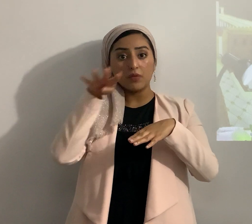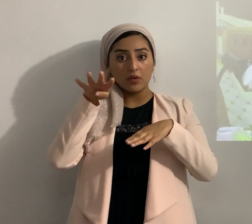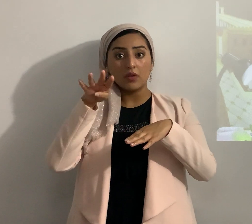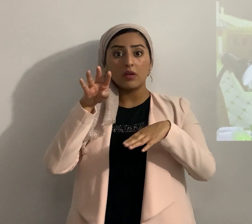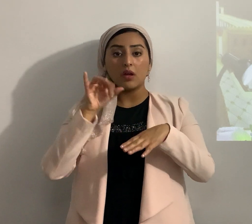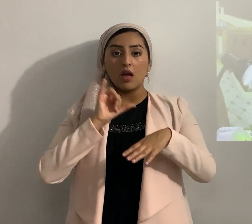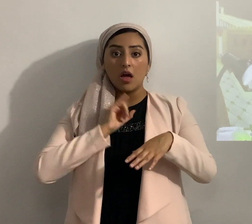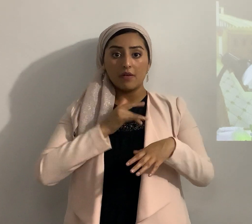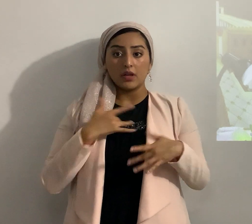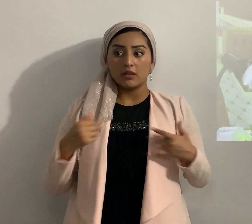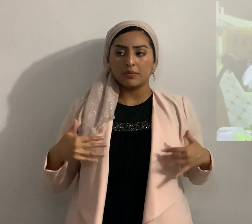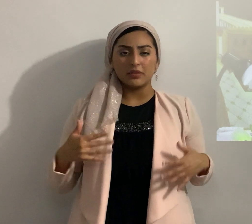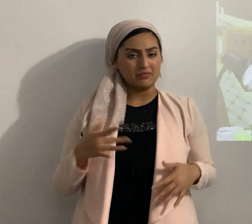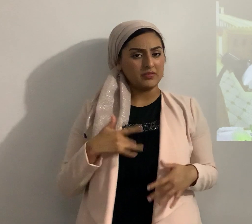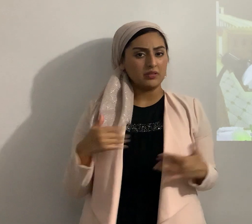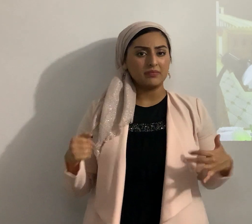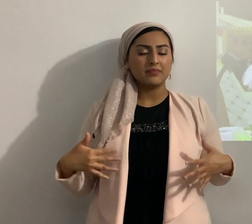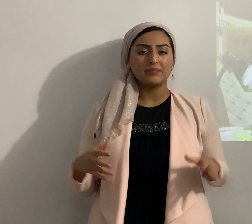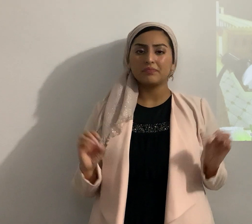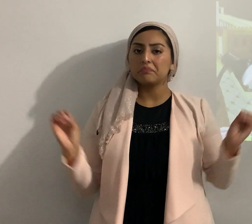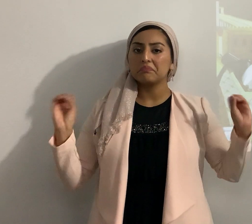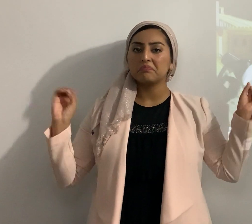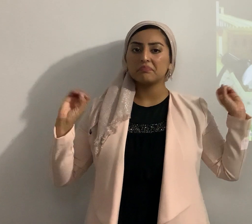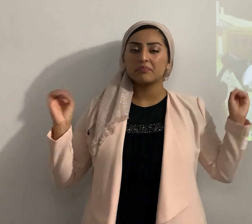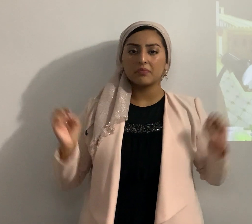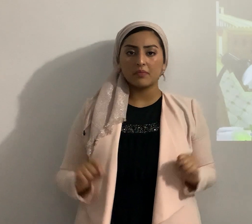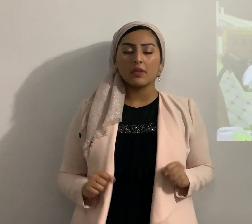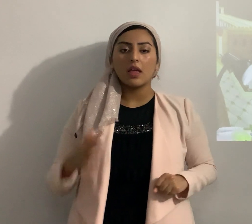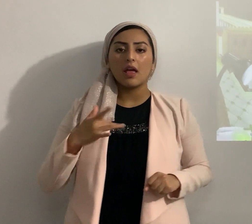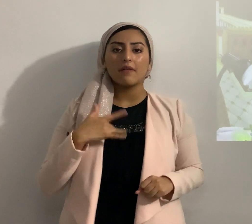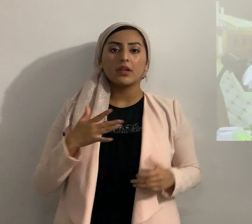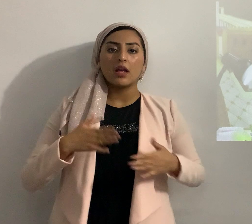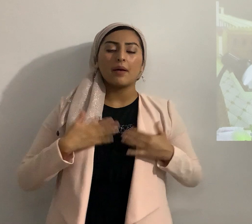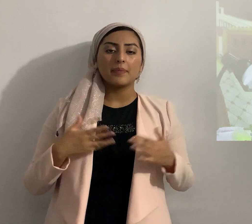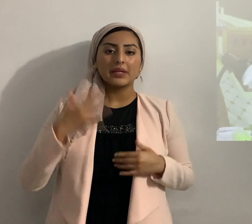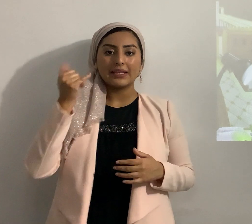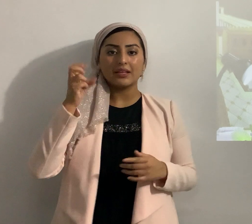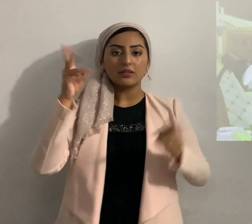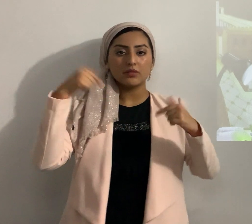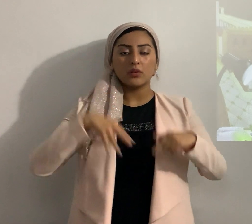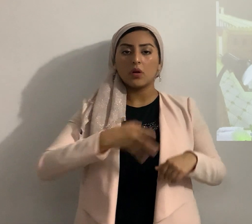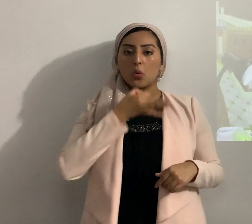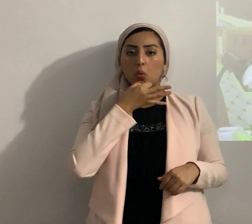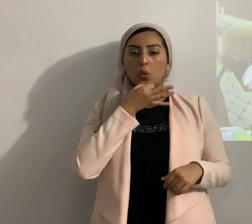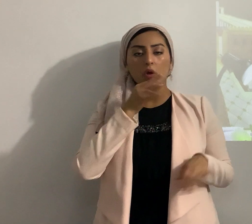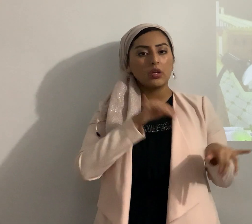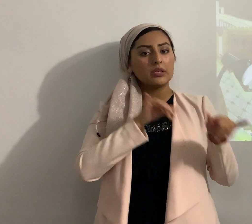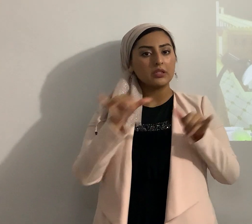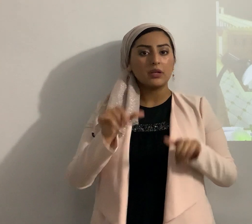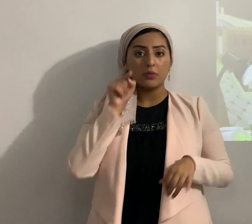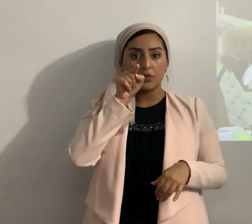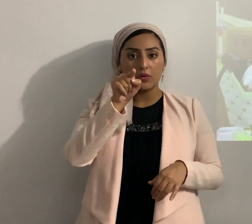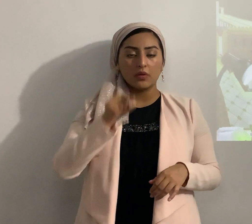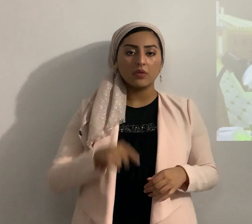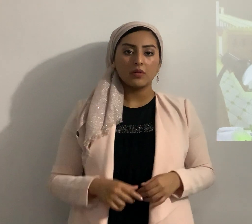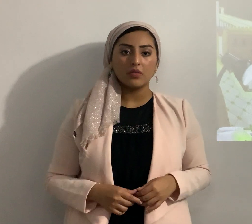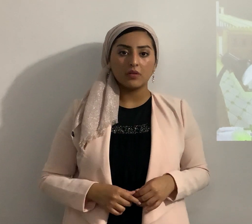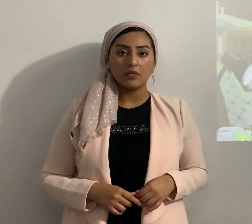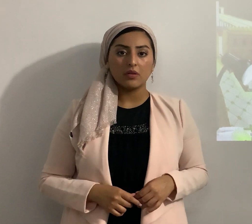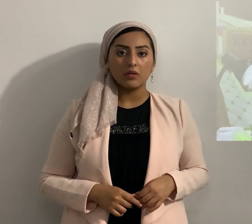asustado no, no estoy asustado estoy gozoso de que viene Yahshua igual tú sigue hablando el